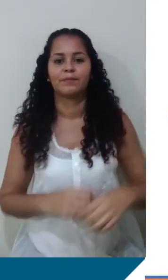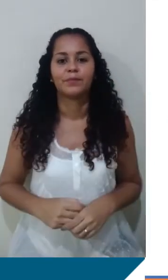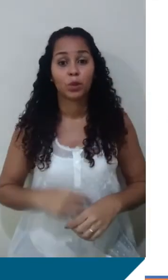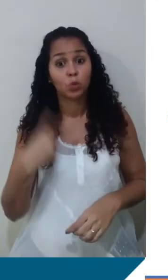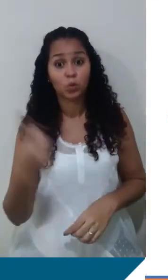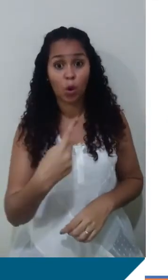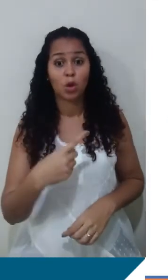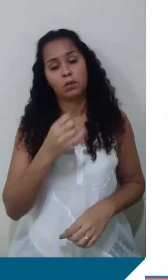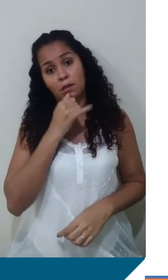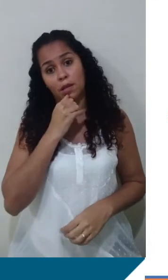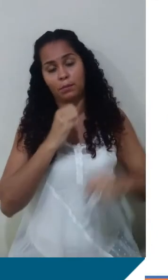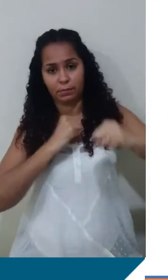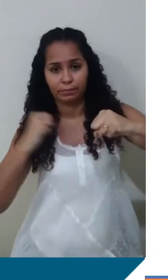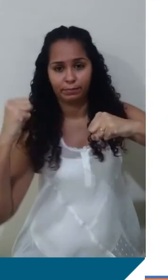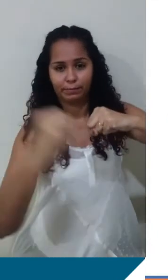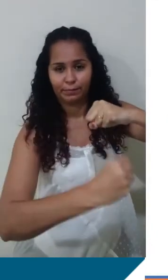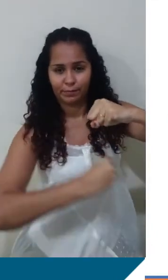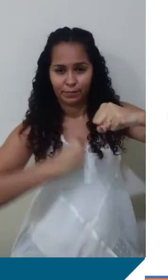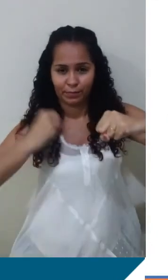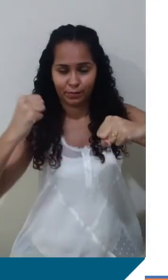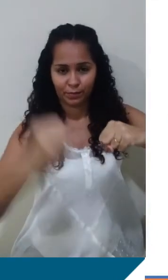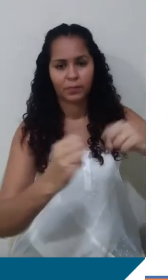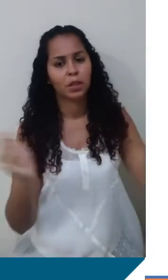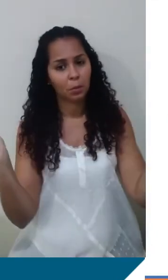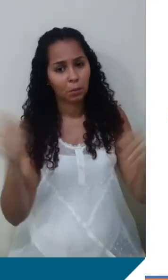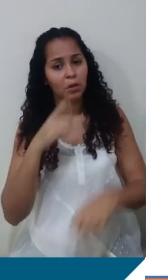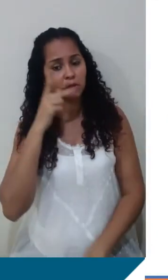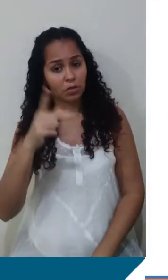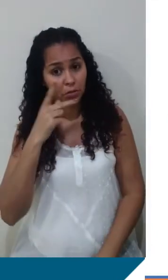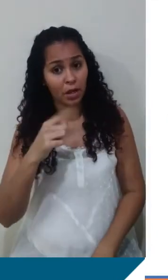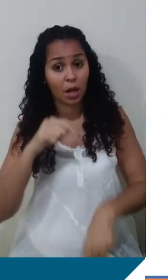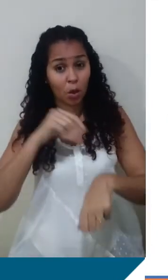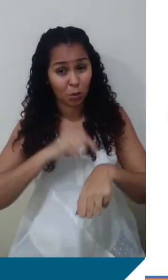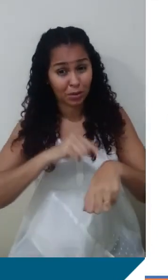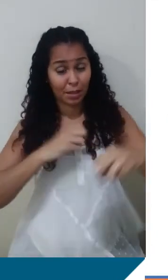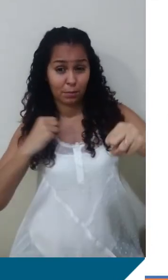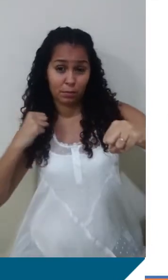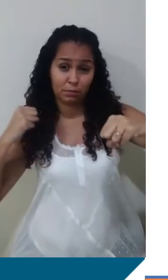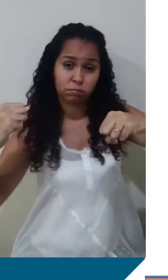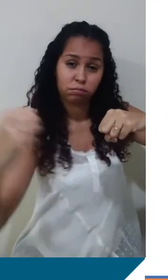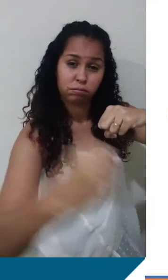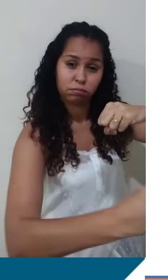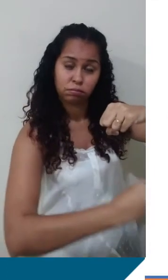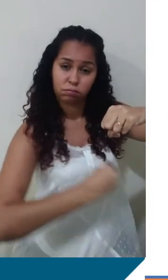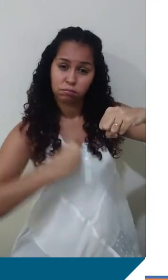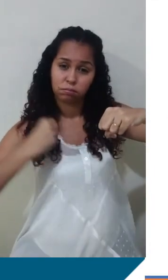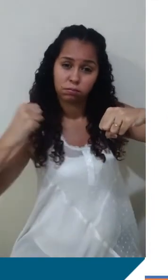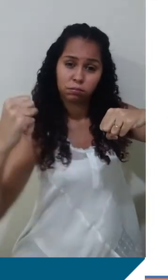o mesmo valor da constante. Então, eu posso dizer que período para dar a volta ao quadrado sobre o raio médio ao cubo da Terra é igual